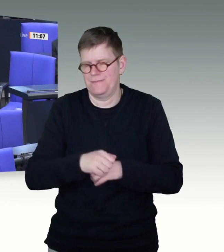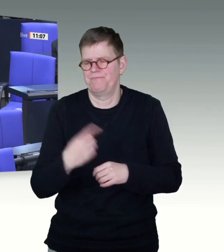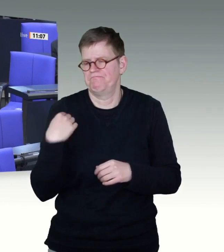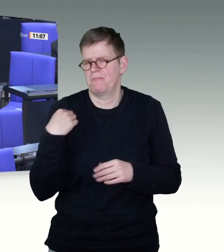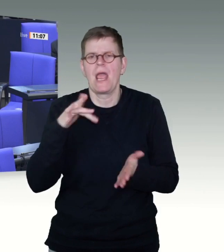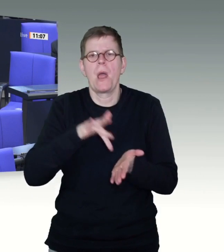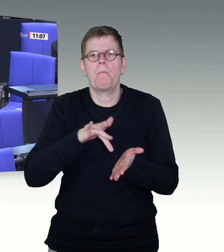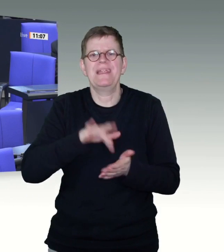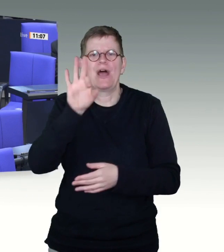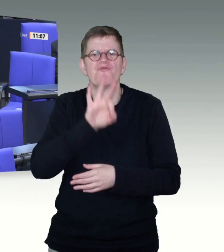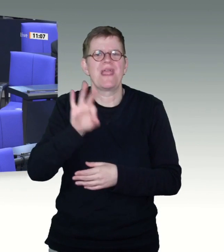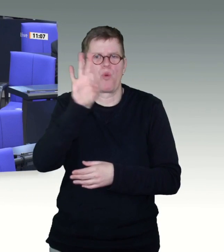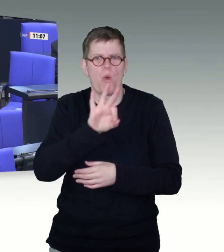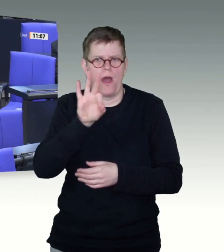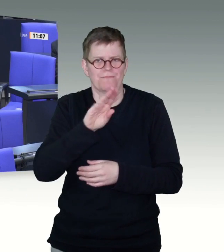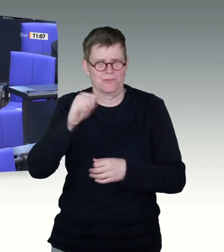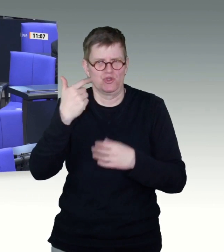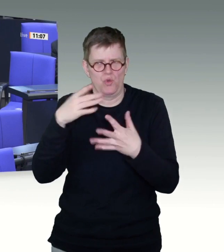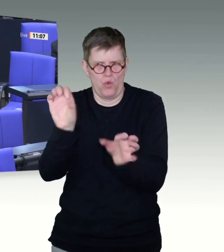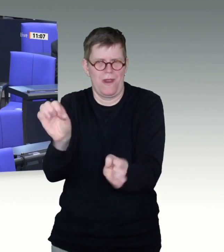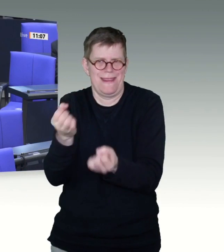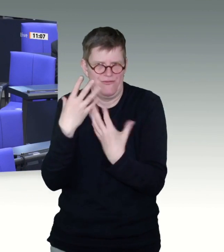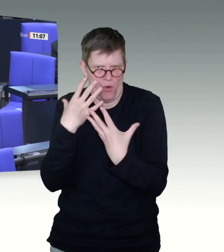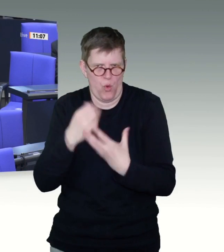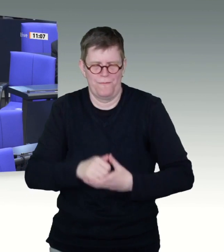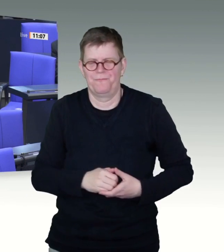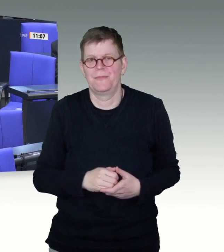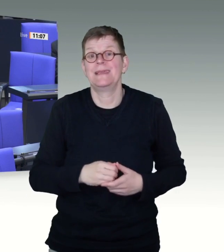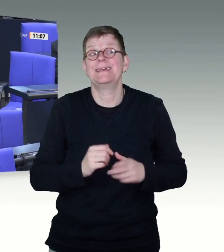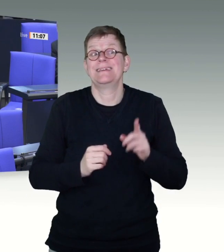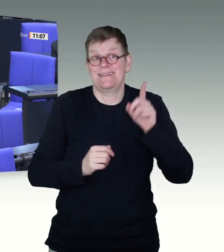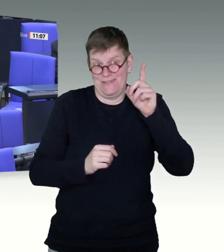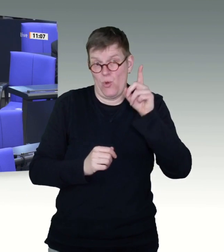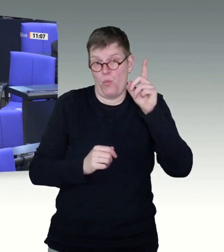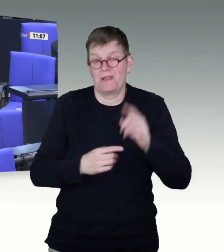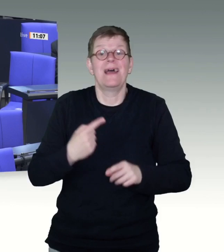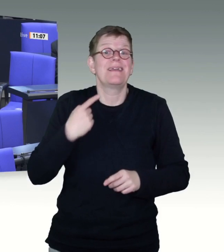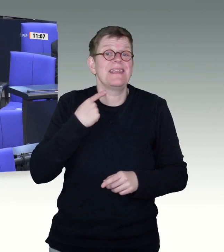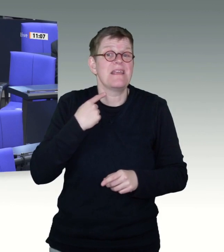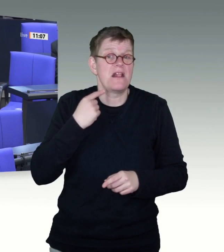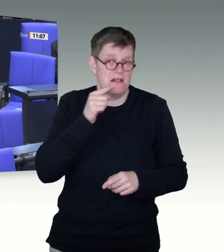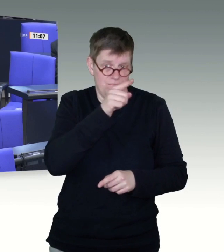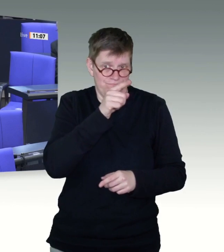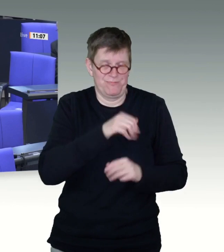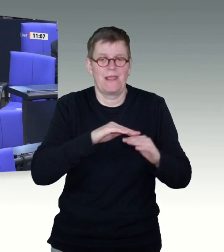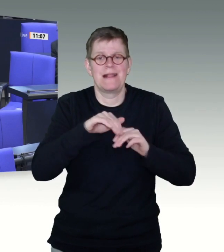sagen, in Kiel wollte man sich aber absichern und das gerne schriftlich haben. Garg selber habe Spahn deshalb